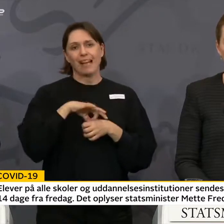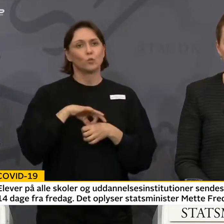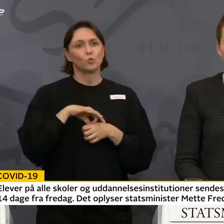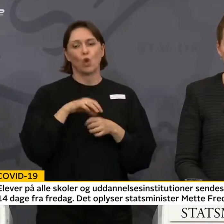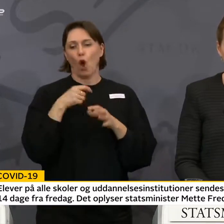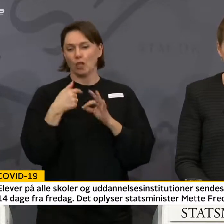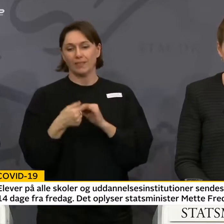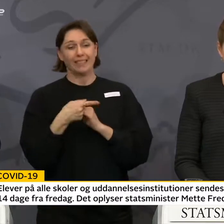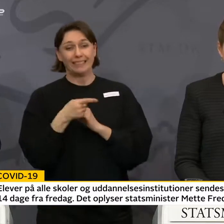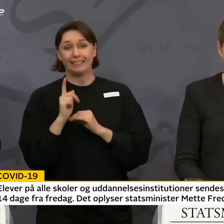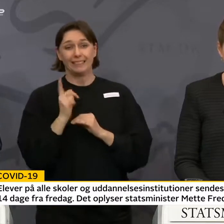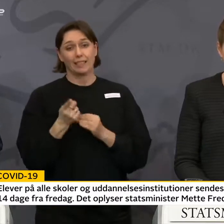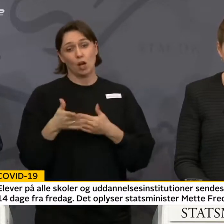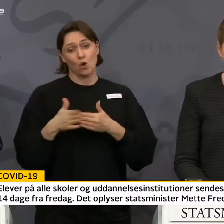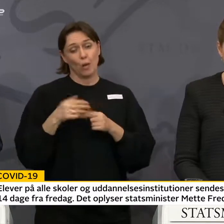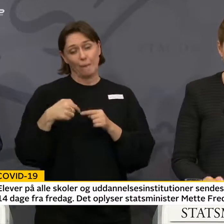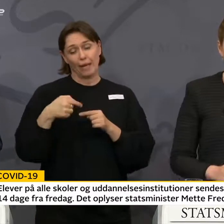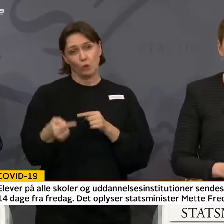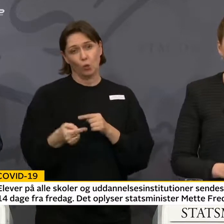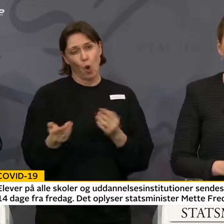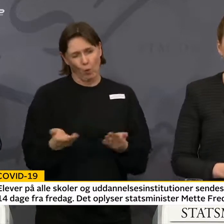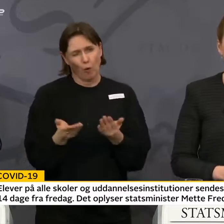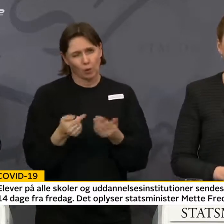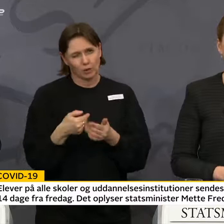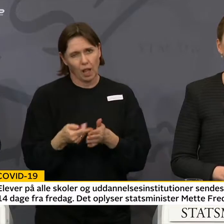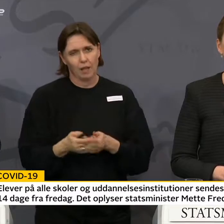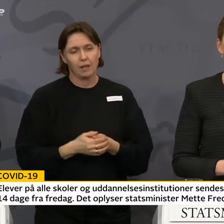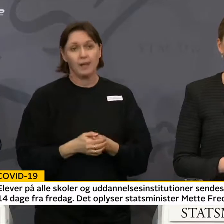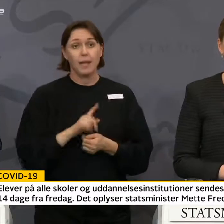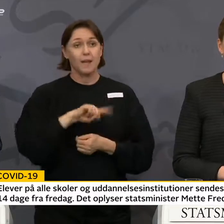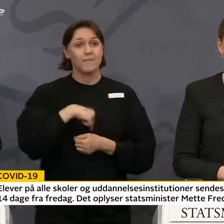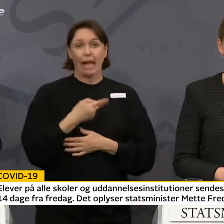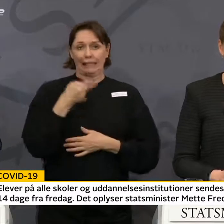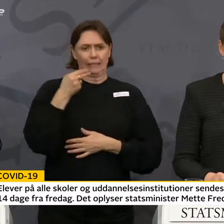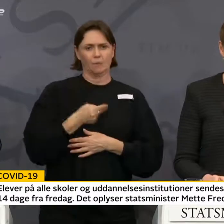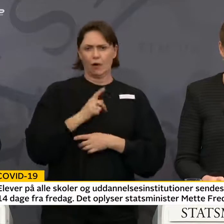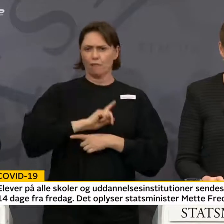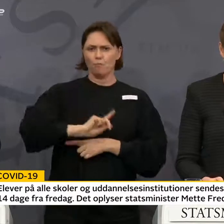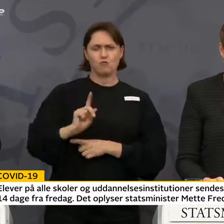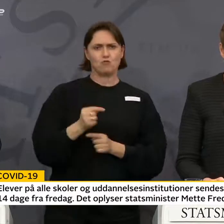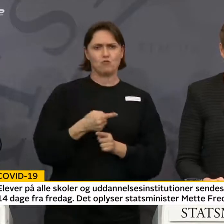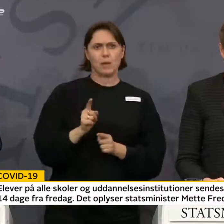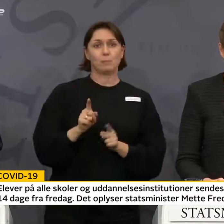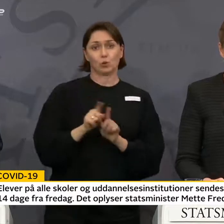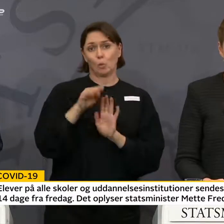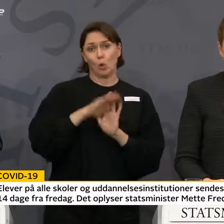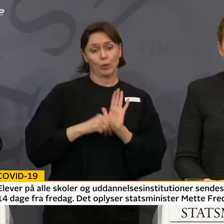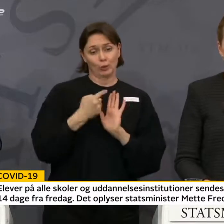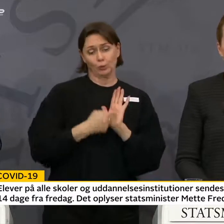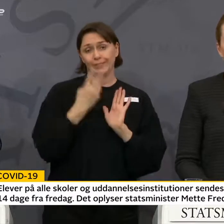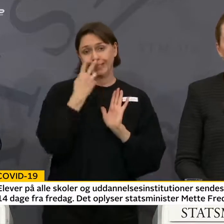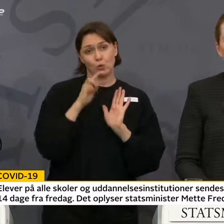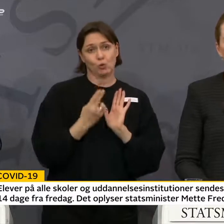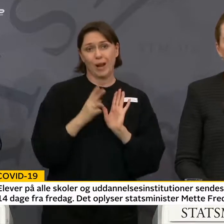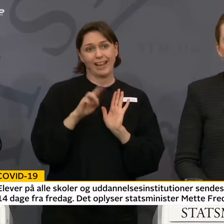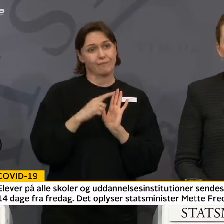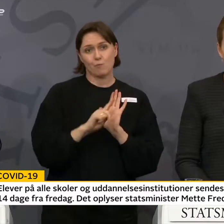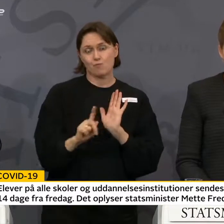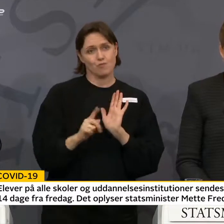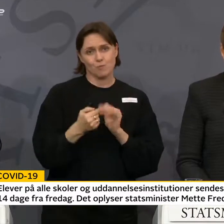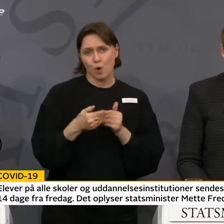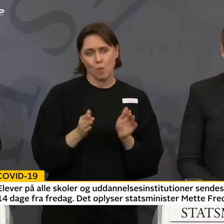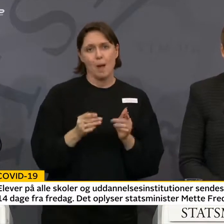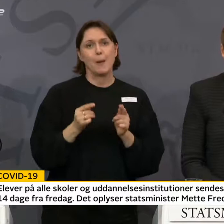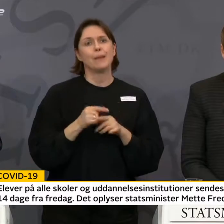lukket i en periode. Vi har ikke hjemme til at forbyde det, som lovgivningen er i dag. Men vi kommer til at bede